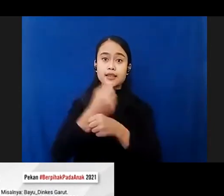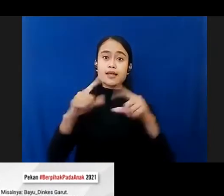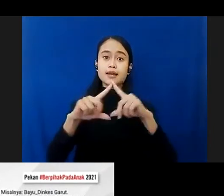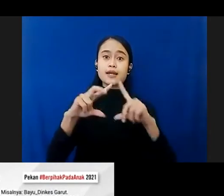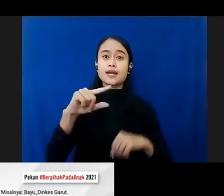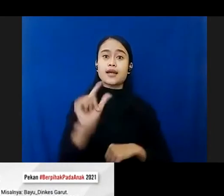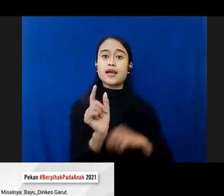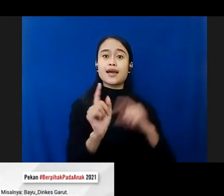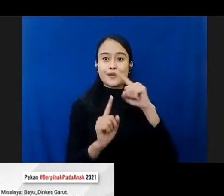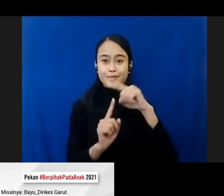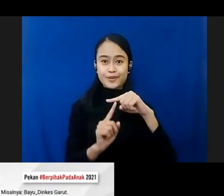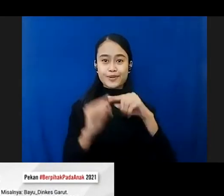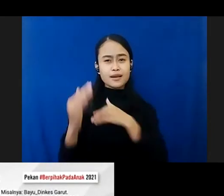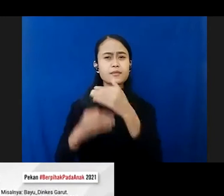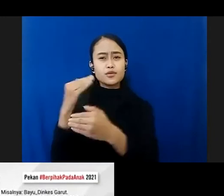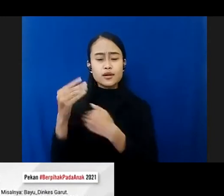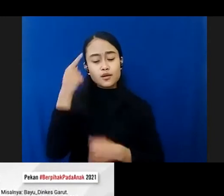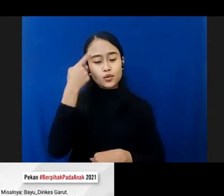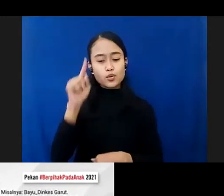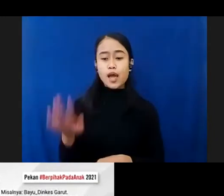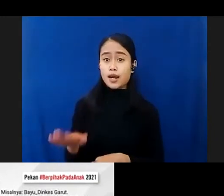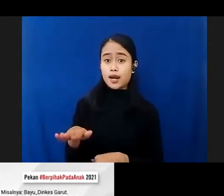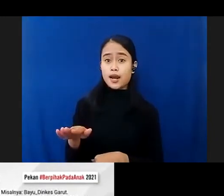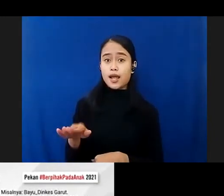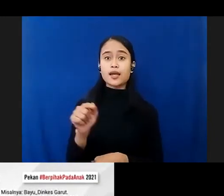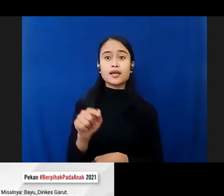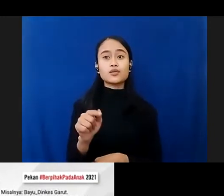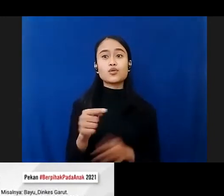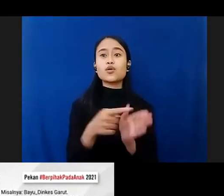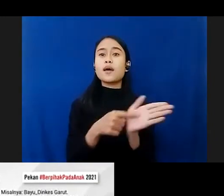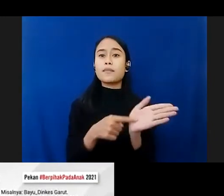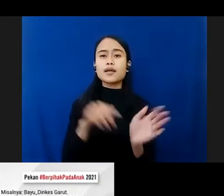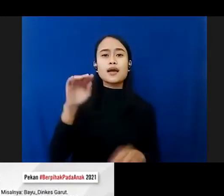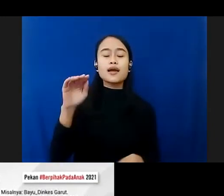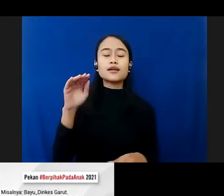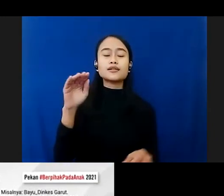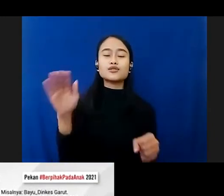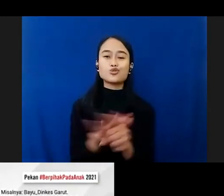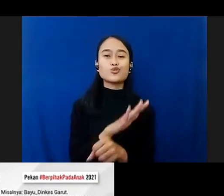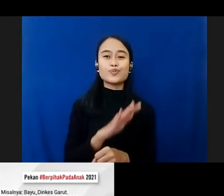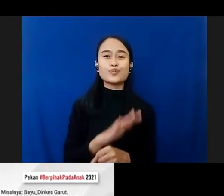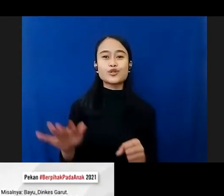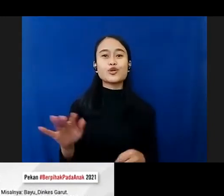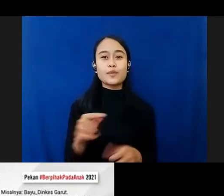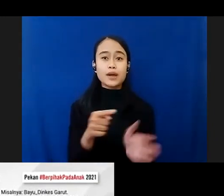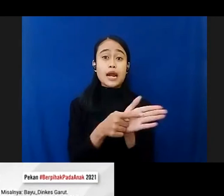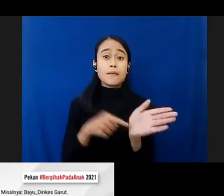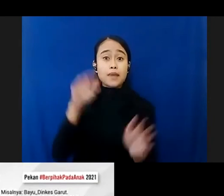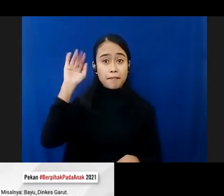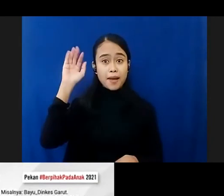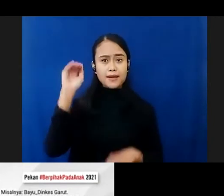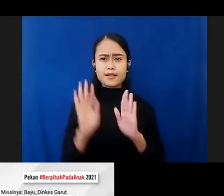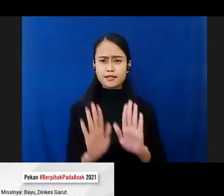Kemudian untuk peserta anak, ini username-nya cukup nama panggilan saja ya. Jadi, nama panggilannya dan